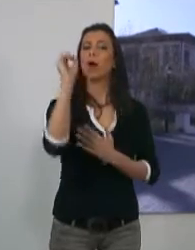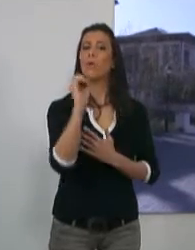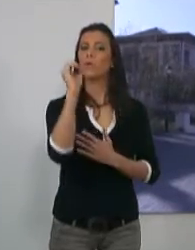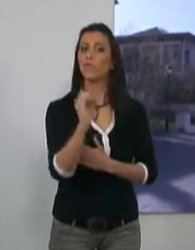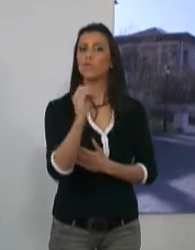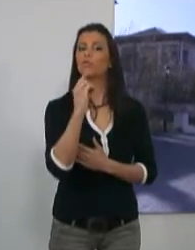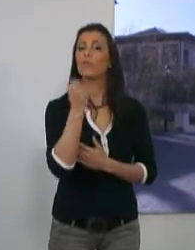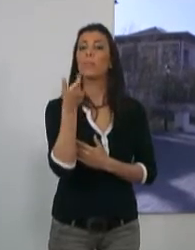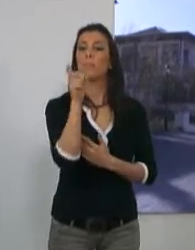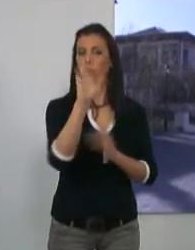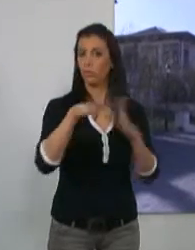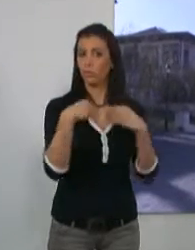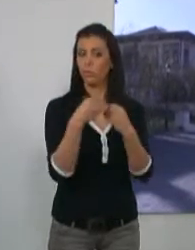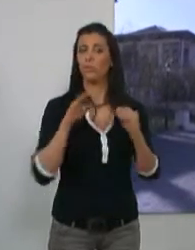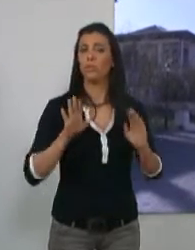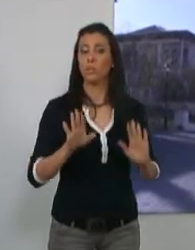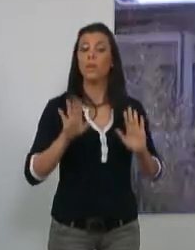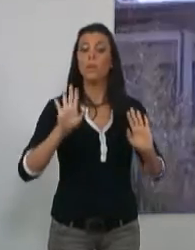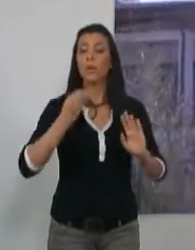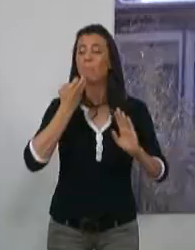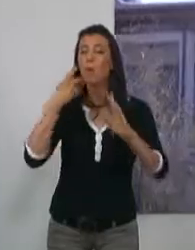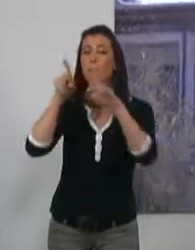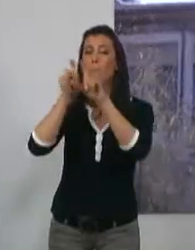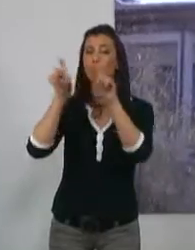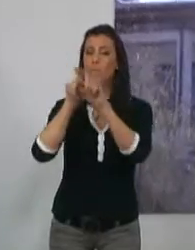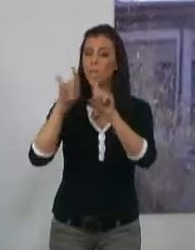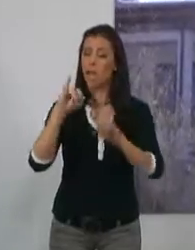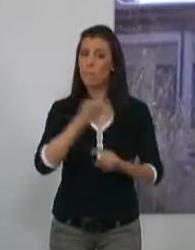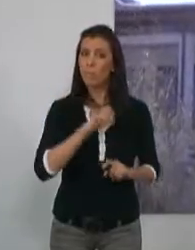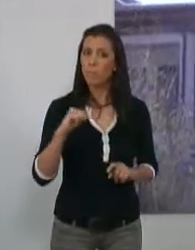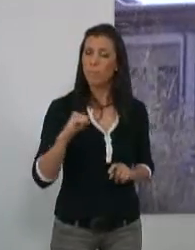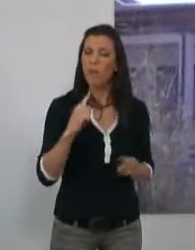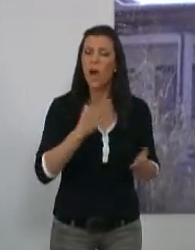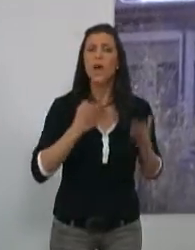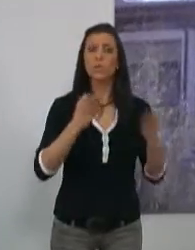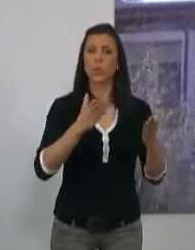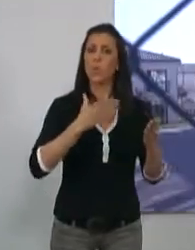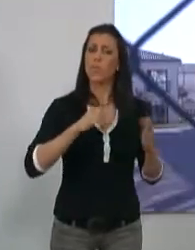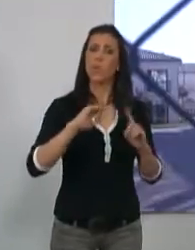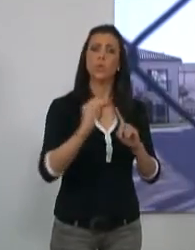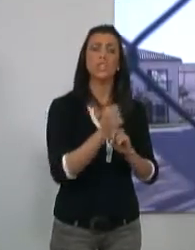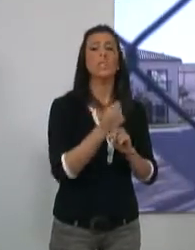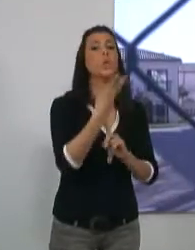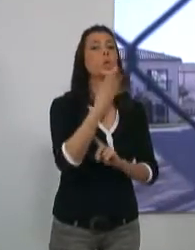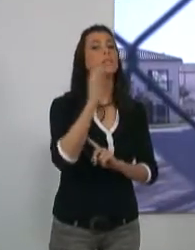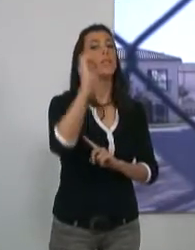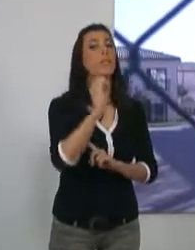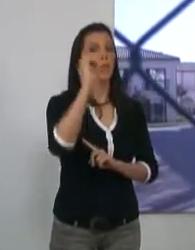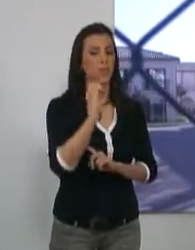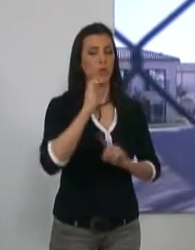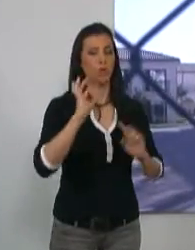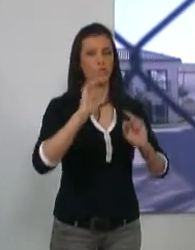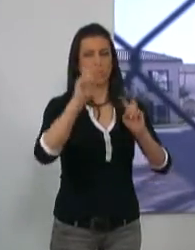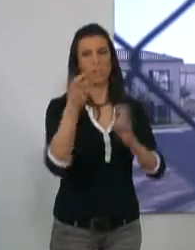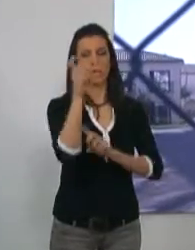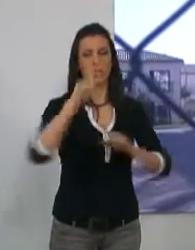70% del coste total. En el caso de los empresarios privados, la ayuda podrá llegar hasta el 40%